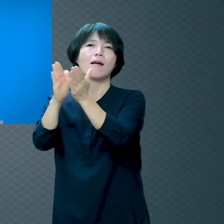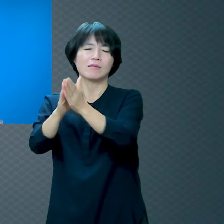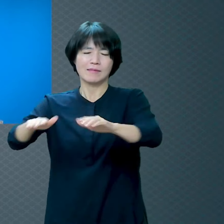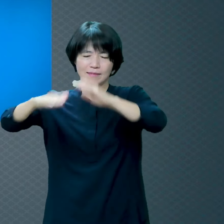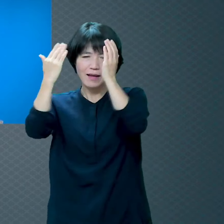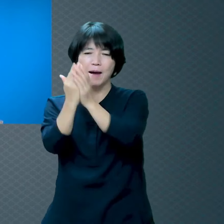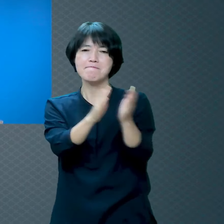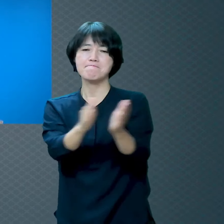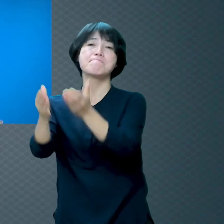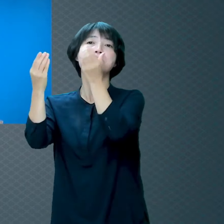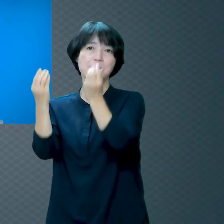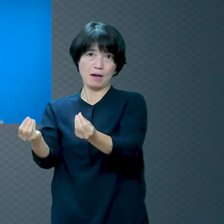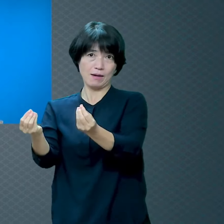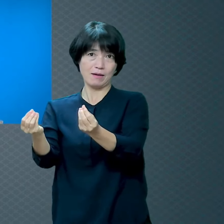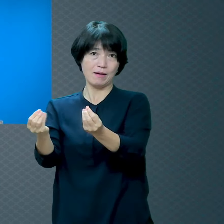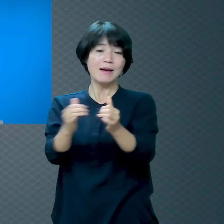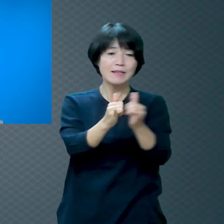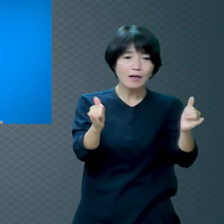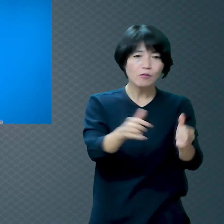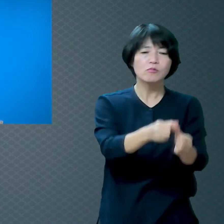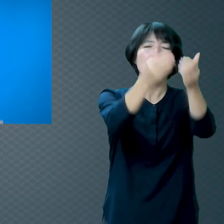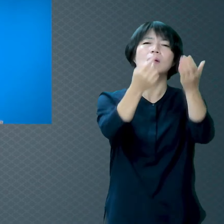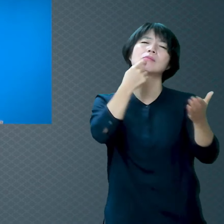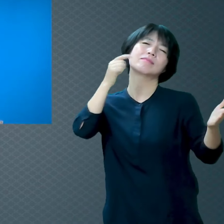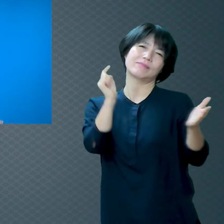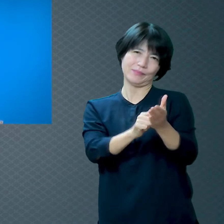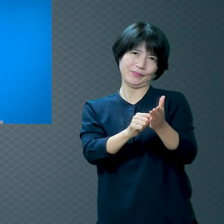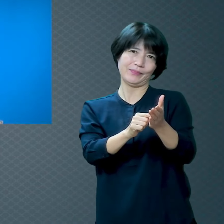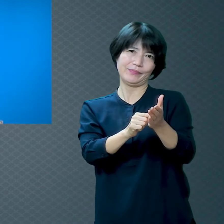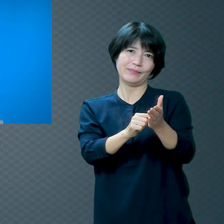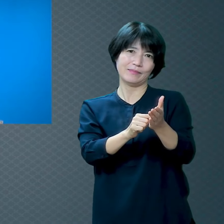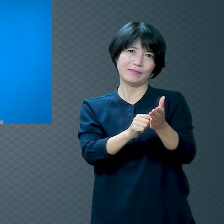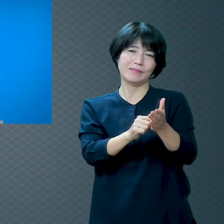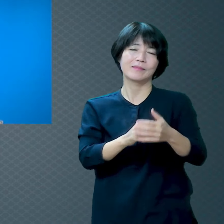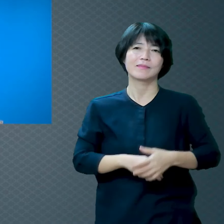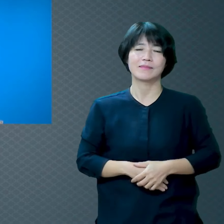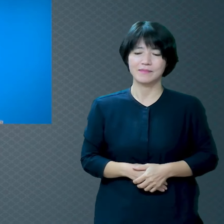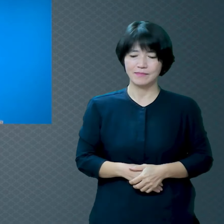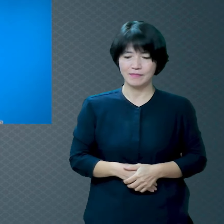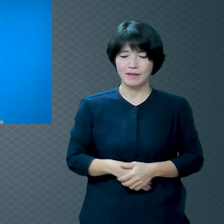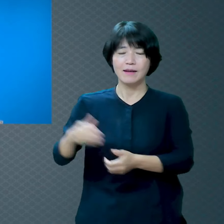하나님이 그만큼 사람에게 관심이 있는 겁니다